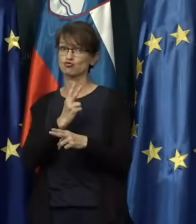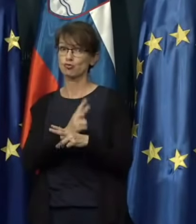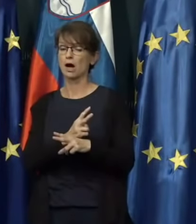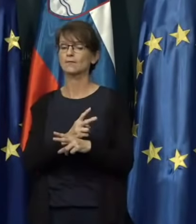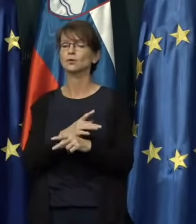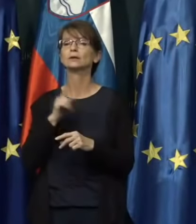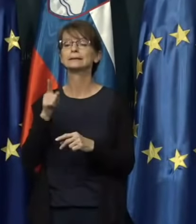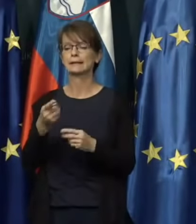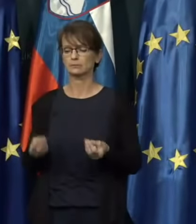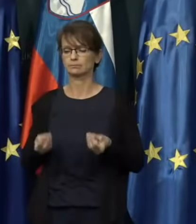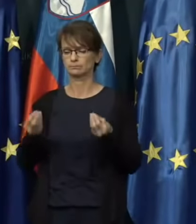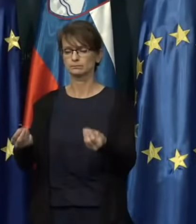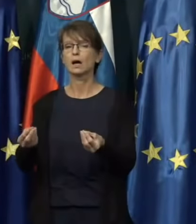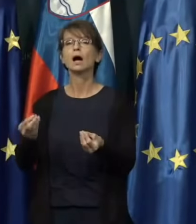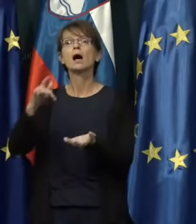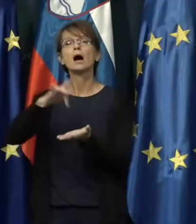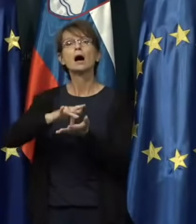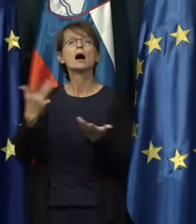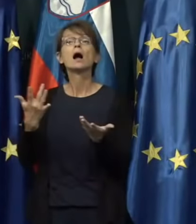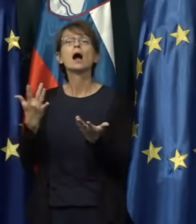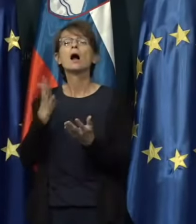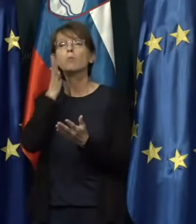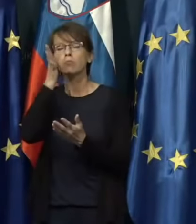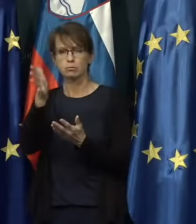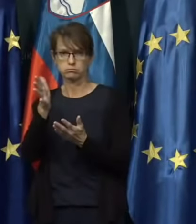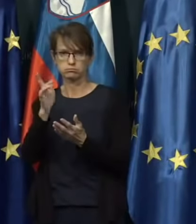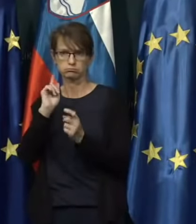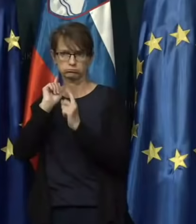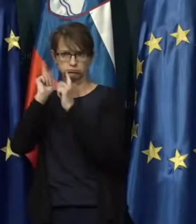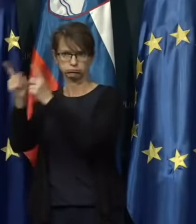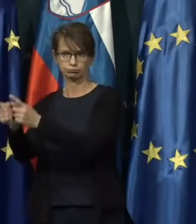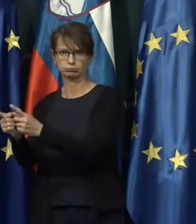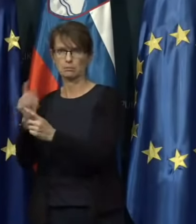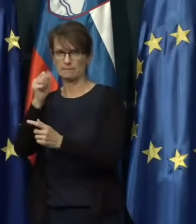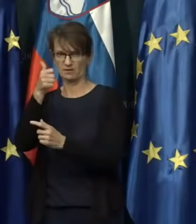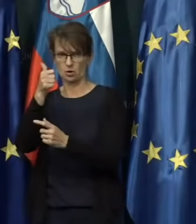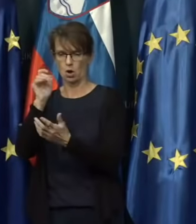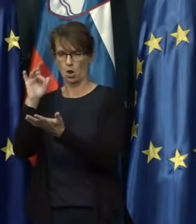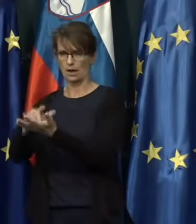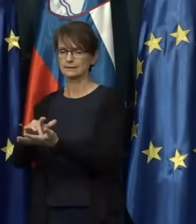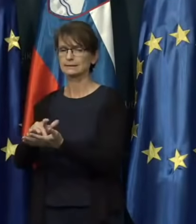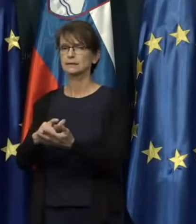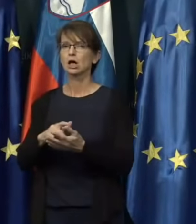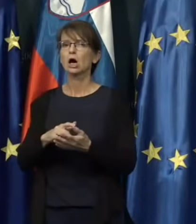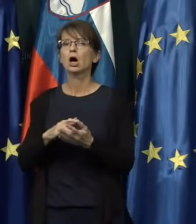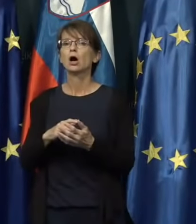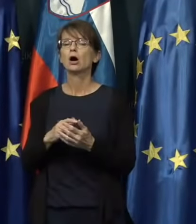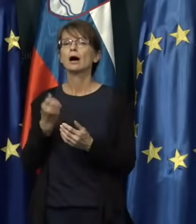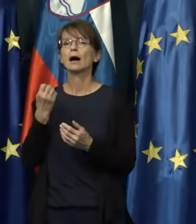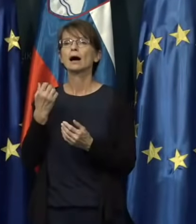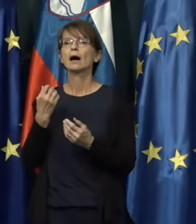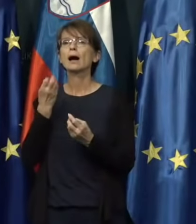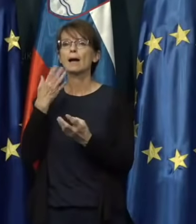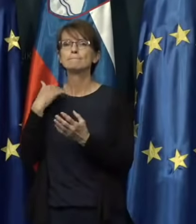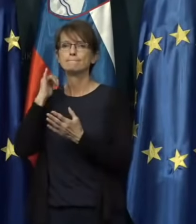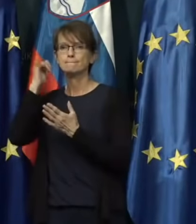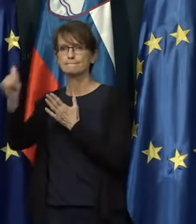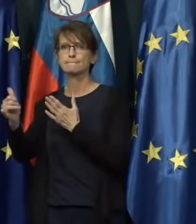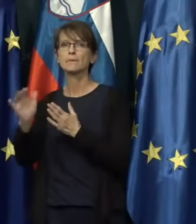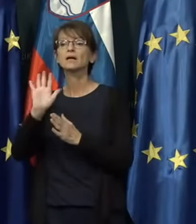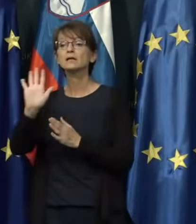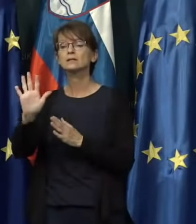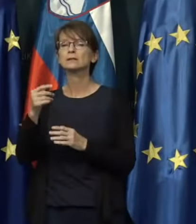predložite lokacijo, na katero odhajate, oziroma vsaj prvo lokacijo, na katero odhajate in vaš